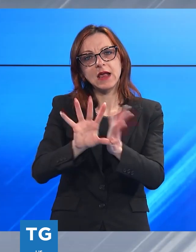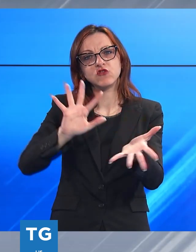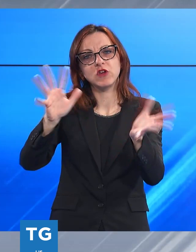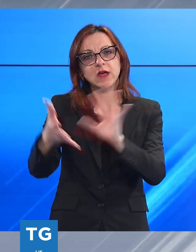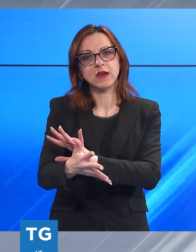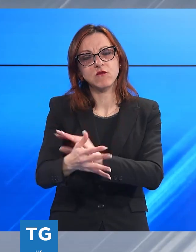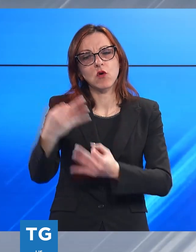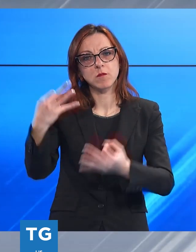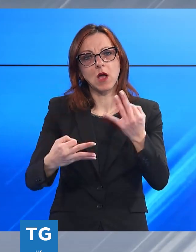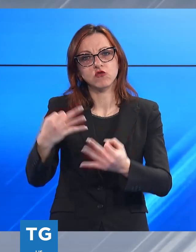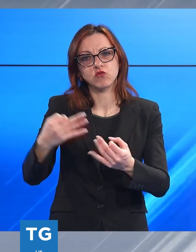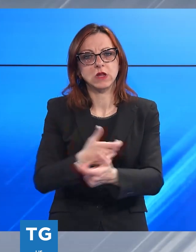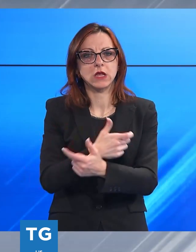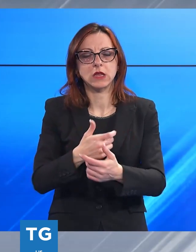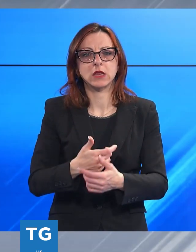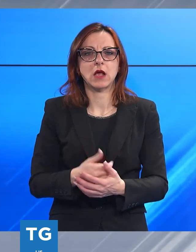della giustizia.